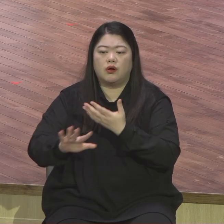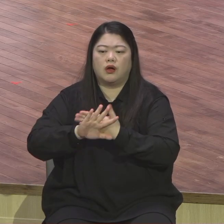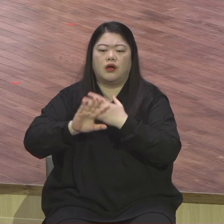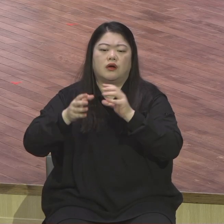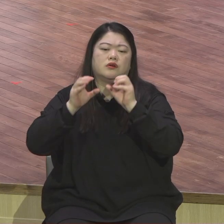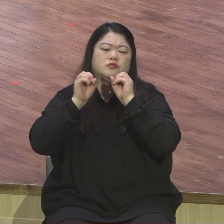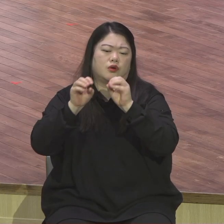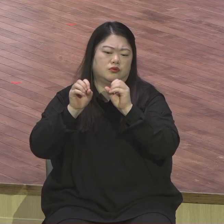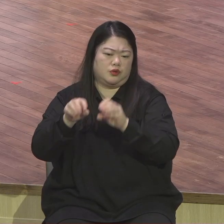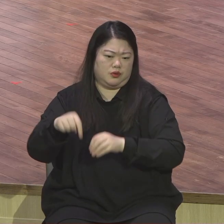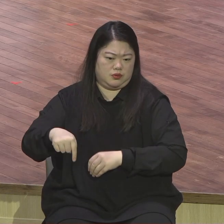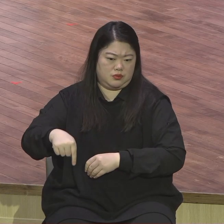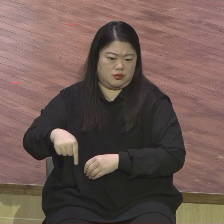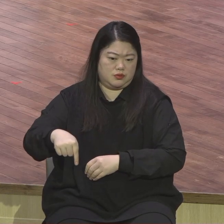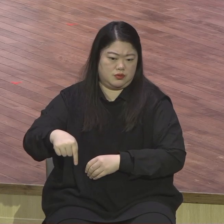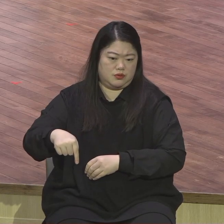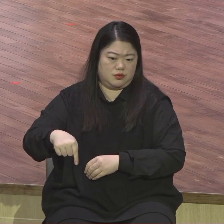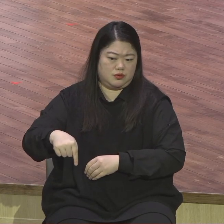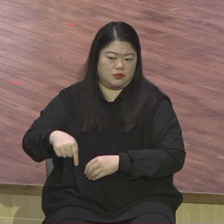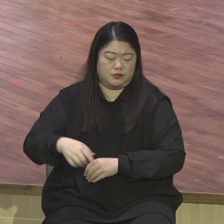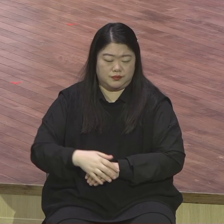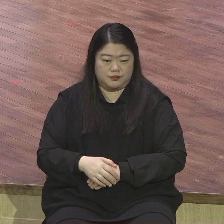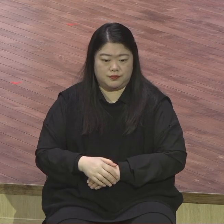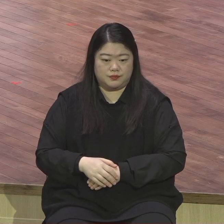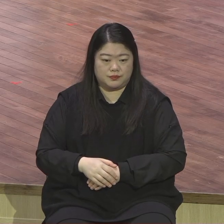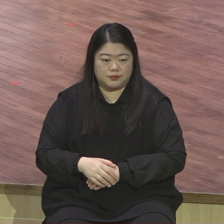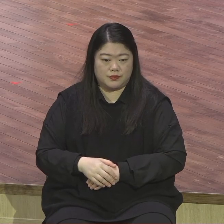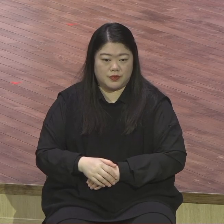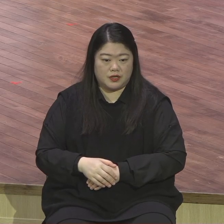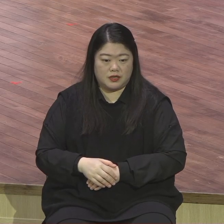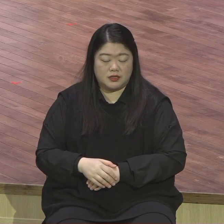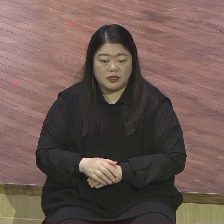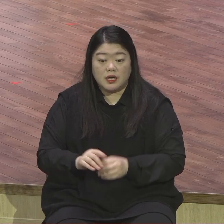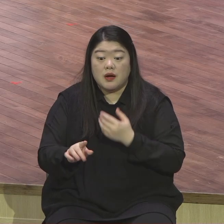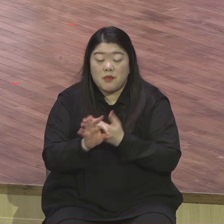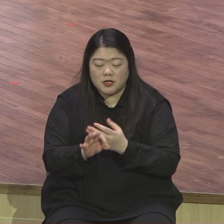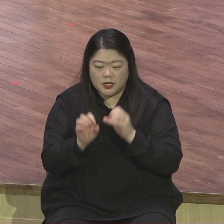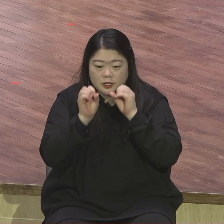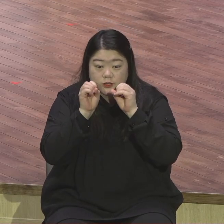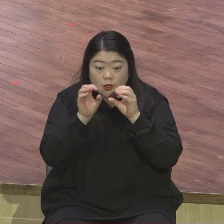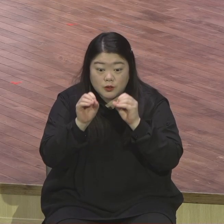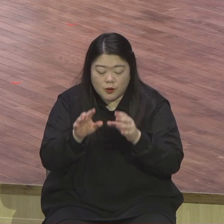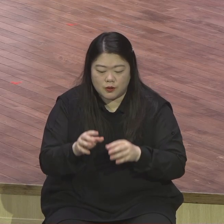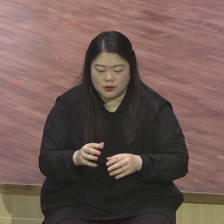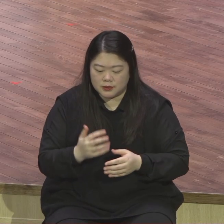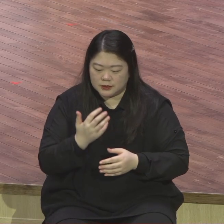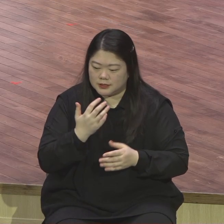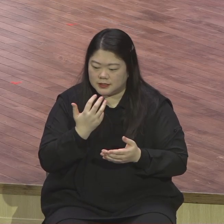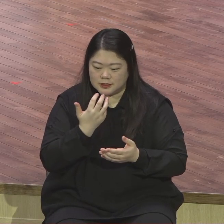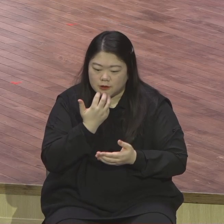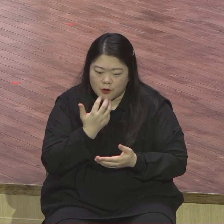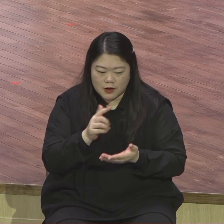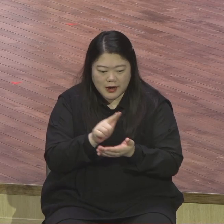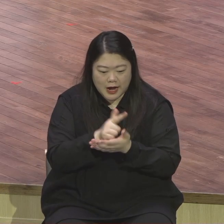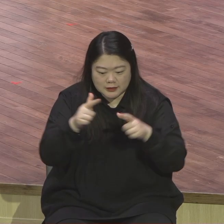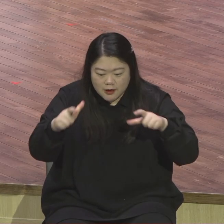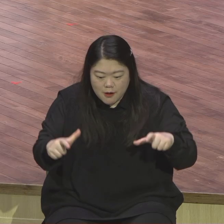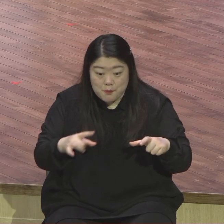힘차게 그냥 국내외적으로 강석으로 그냥 초토하실 것이고 저는 청년대